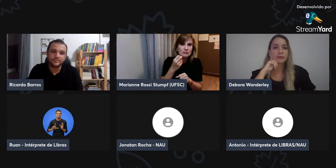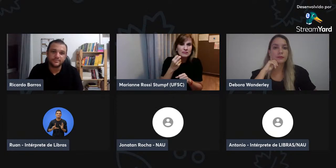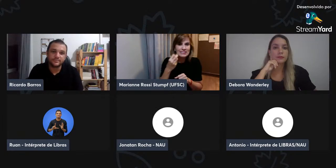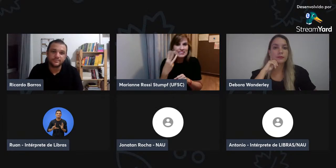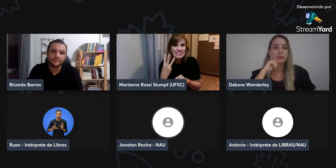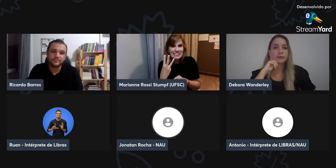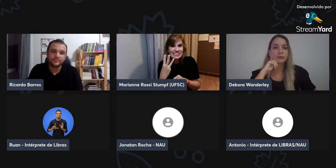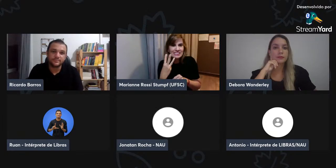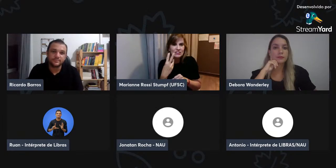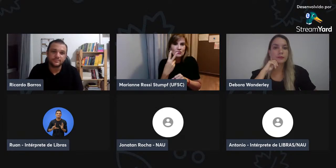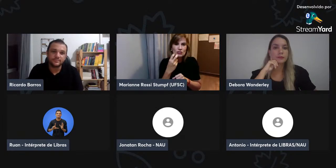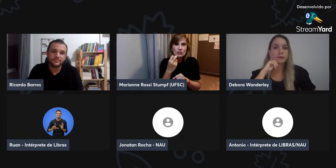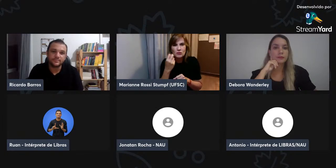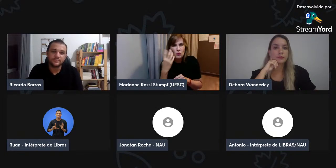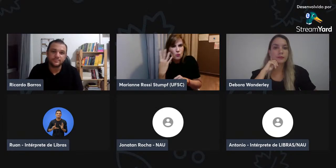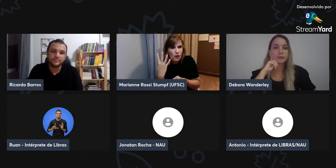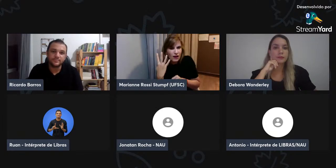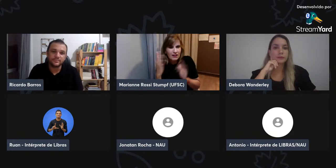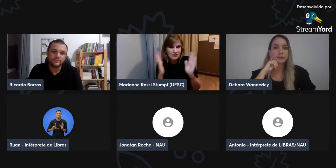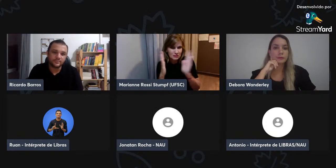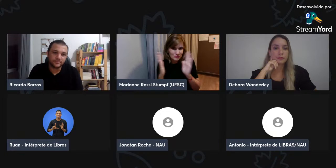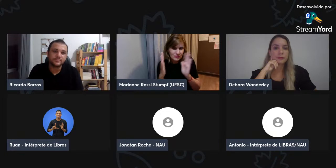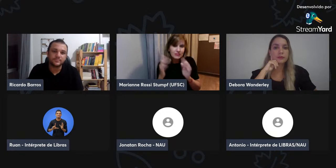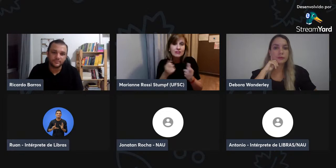surdos, no passado, por exemplo,